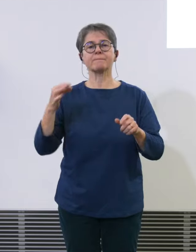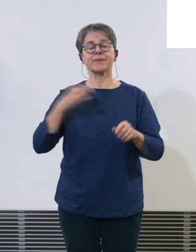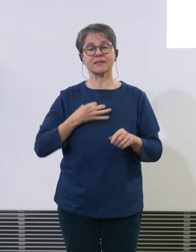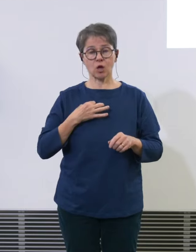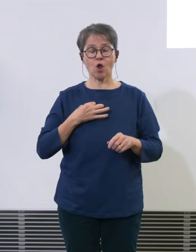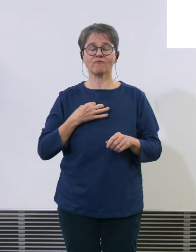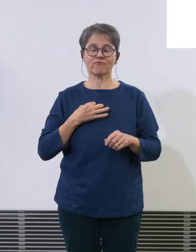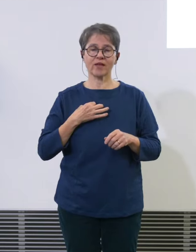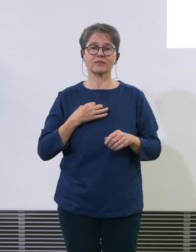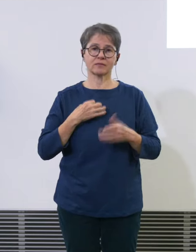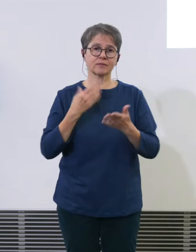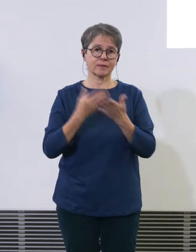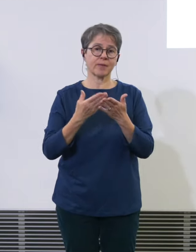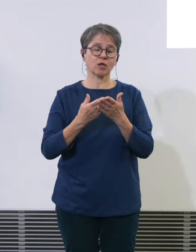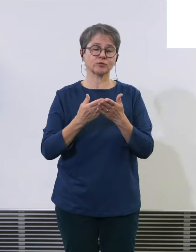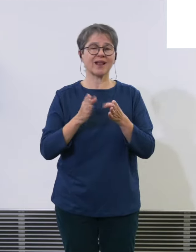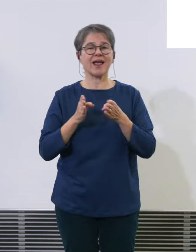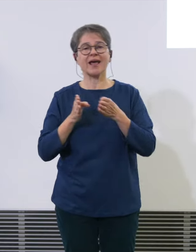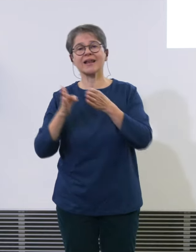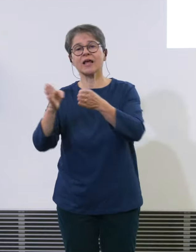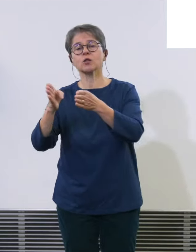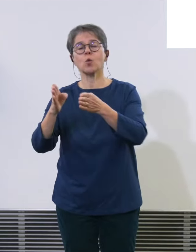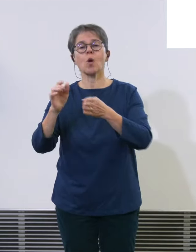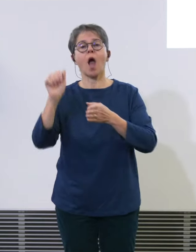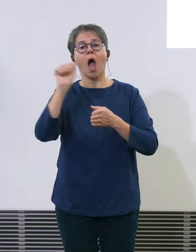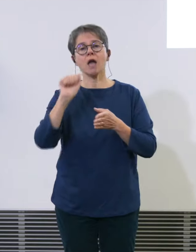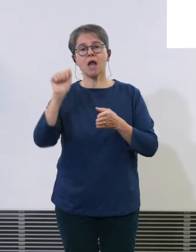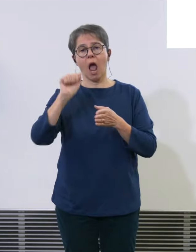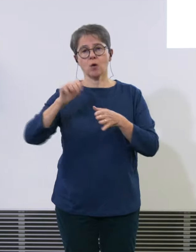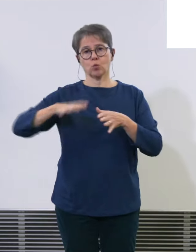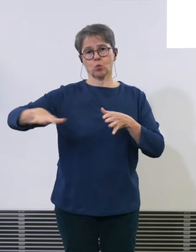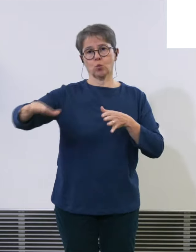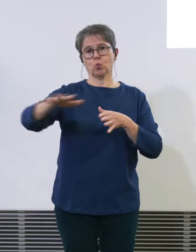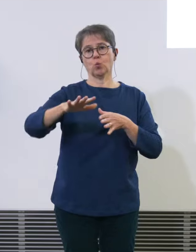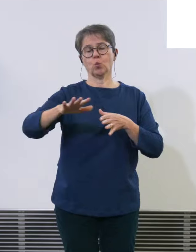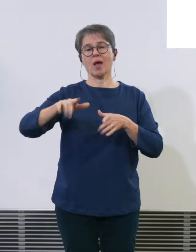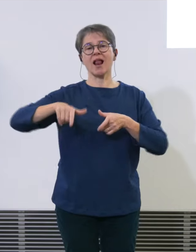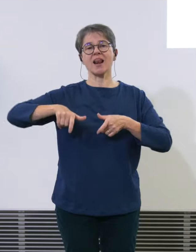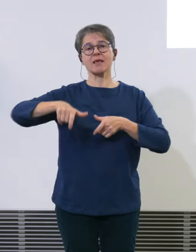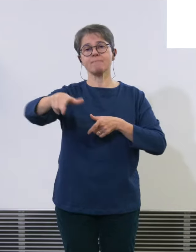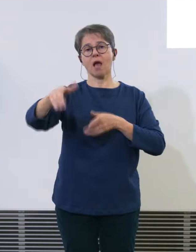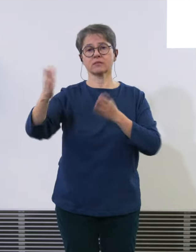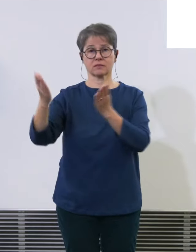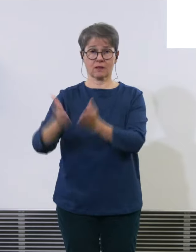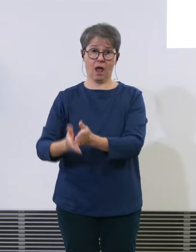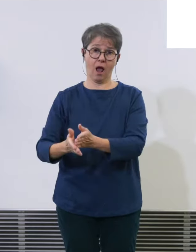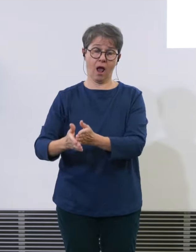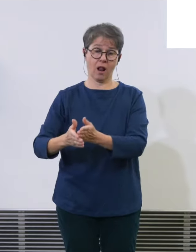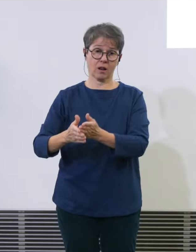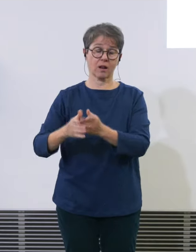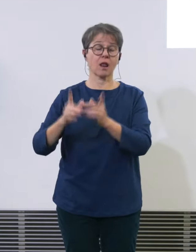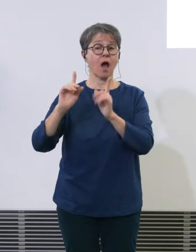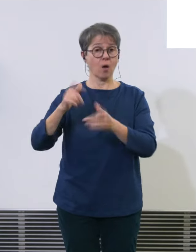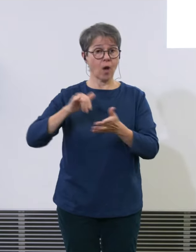wo zum Beispiel Schliemann Tal tangiert werden dann im Anflugbereich haben wir Richtung Durgau an gewisse Betroffene